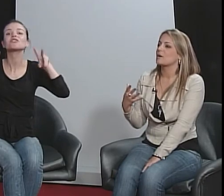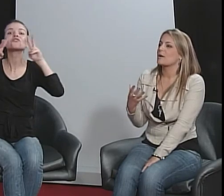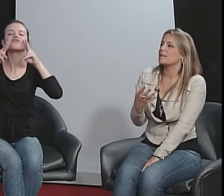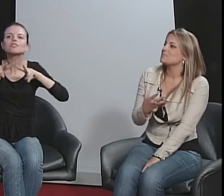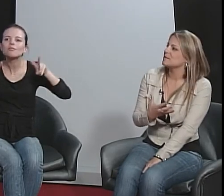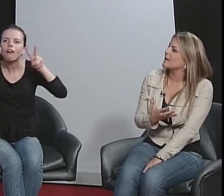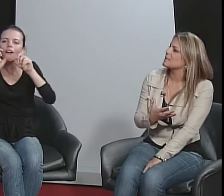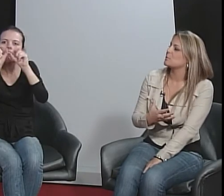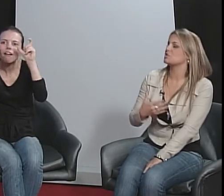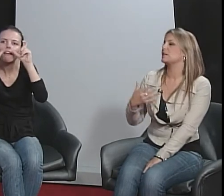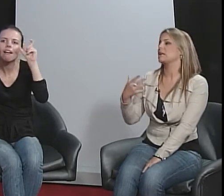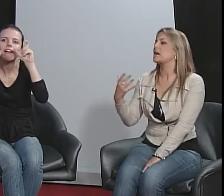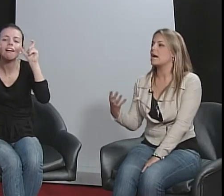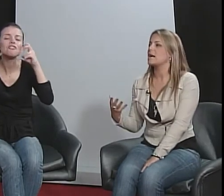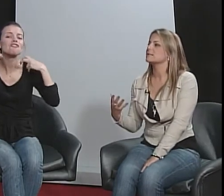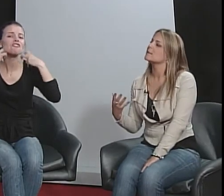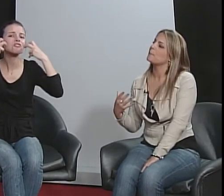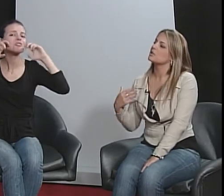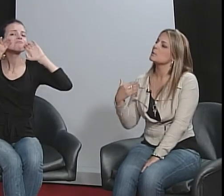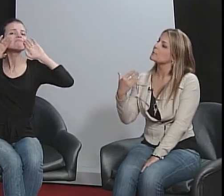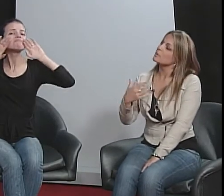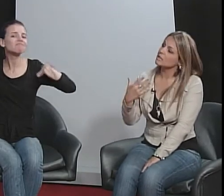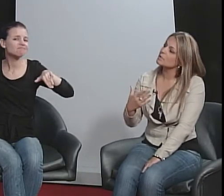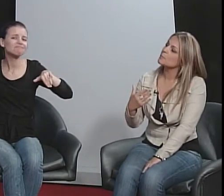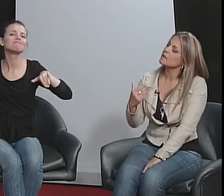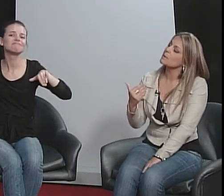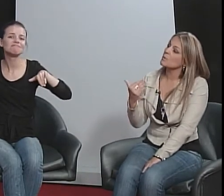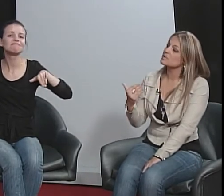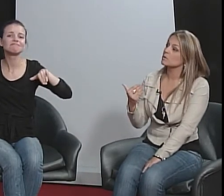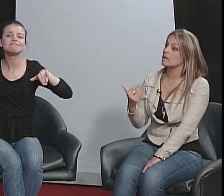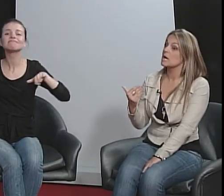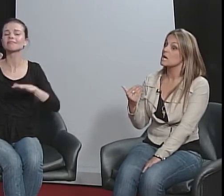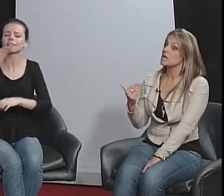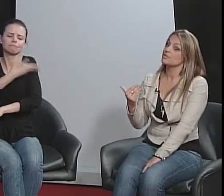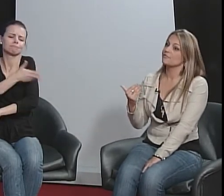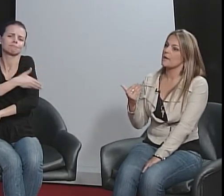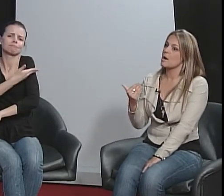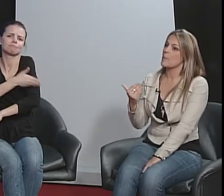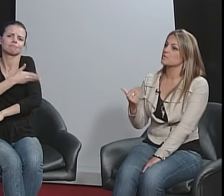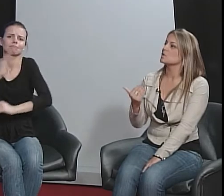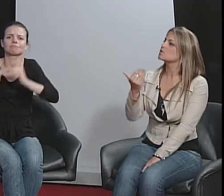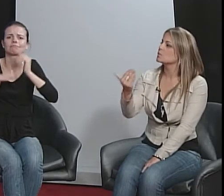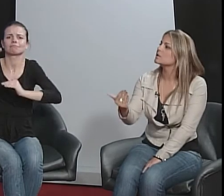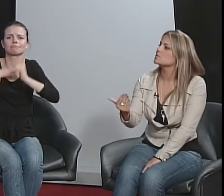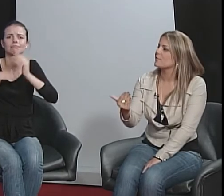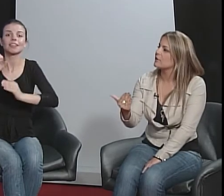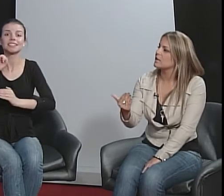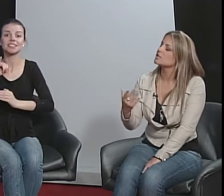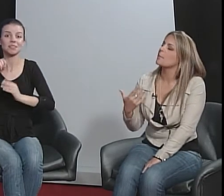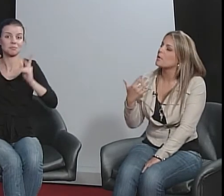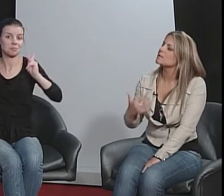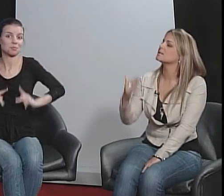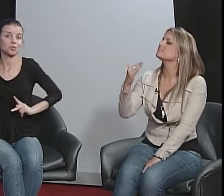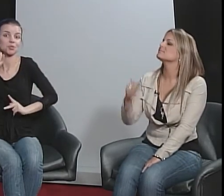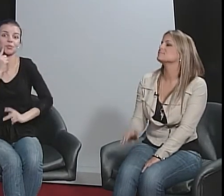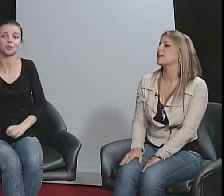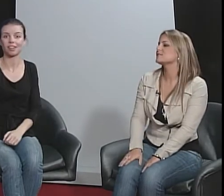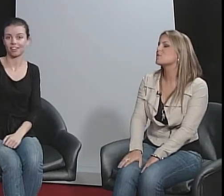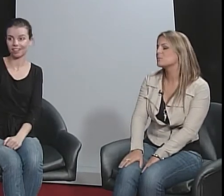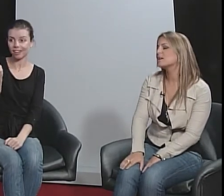com aquela timidez, pode treinar em casa, pode ir aprimorando, para que depois, quando ela tiver uma pessoa surda à sua frente, ela possa, né, se comunicar